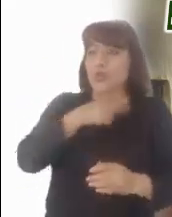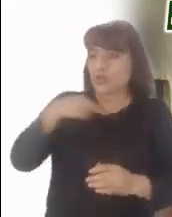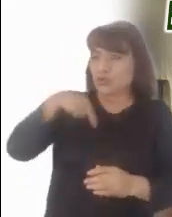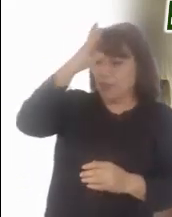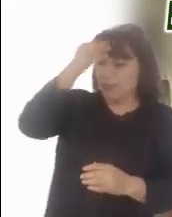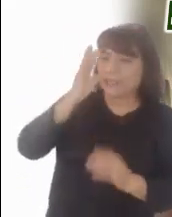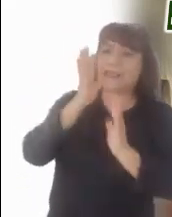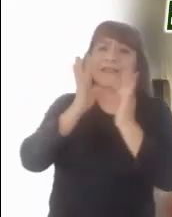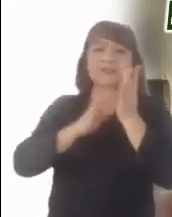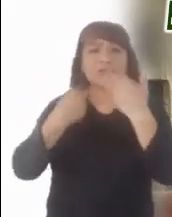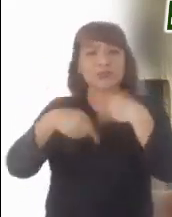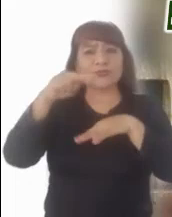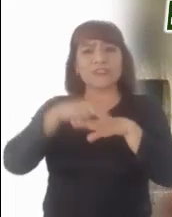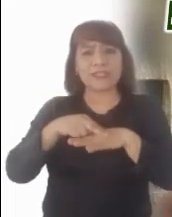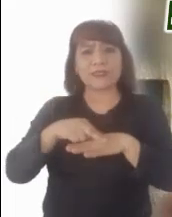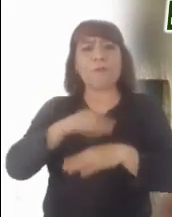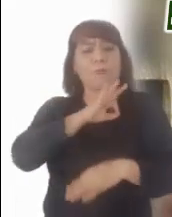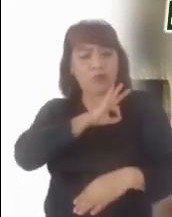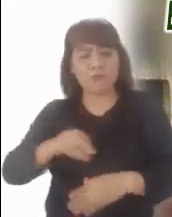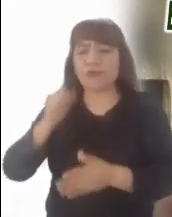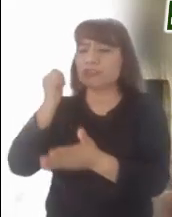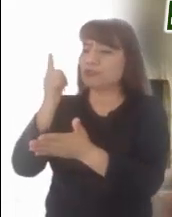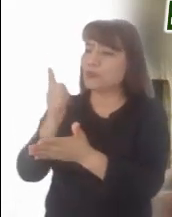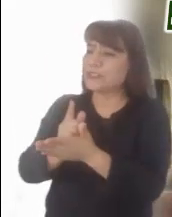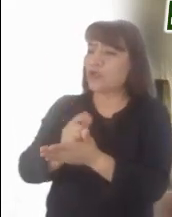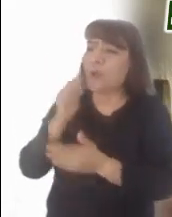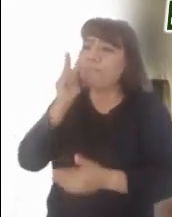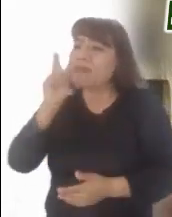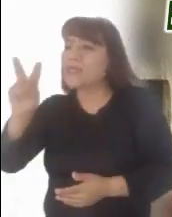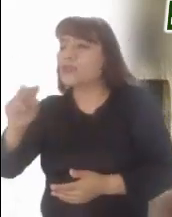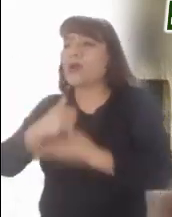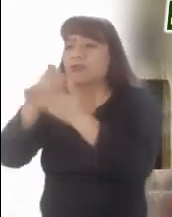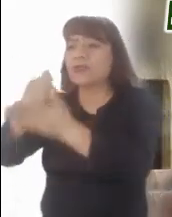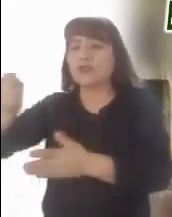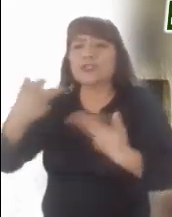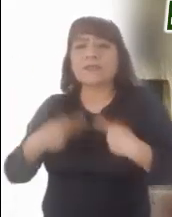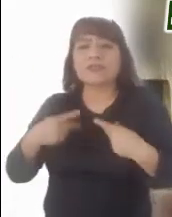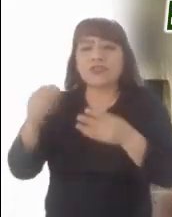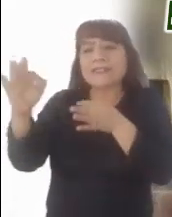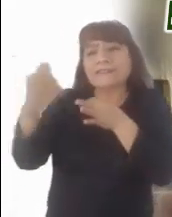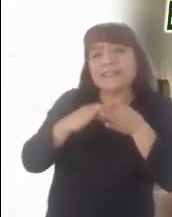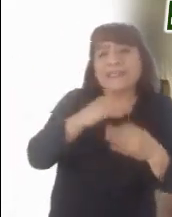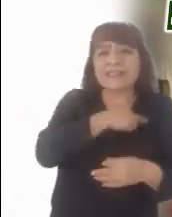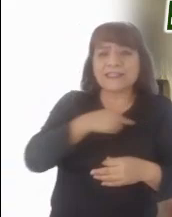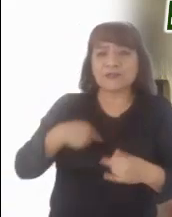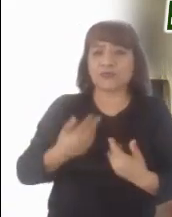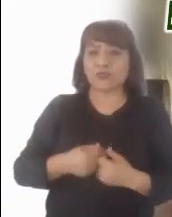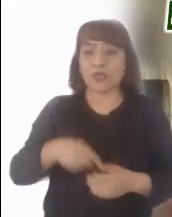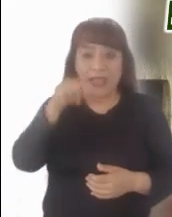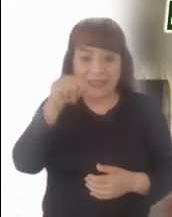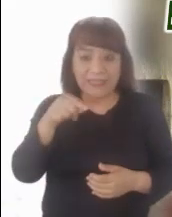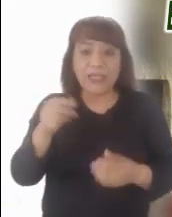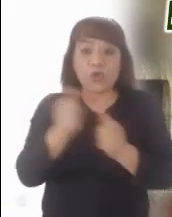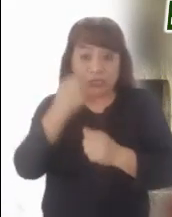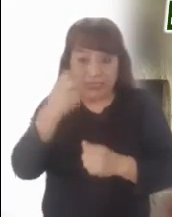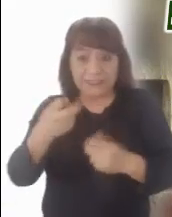Jesús resucitado, con frecuencia se le descubre en el rostro sencillo de quien vive a nuestro lado. Ahí tenemos